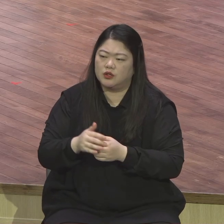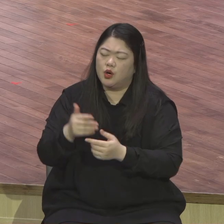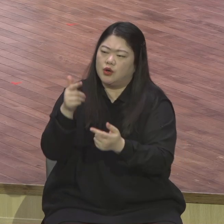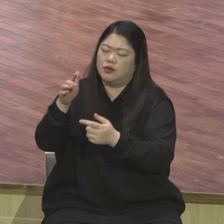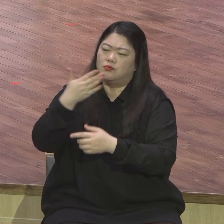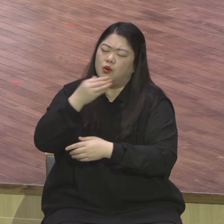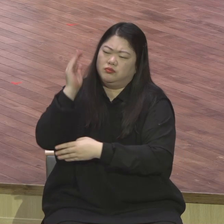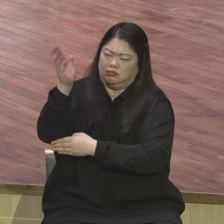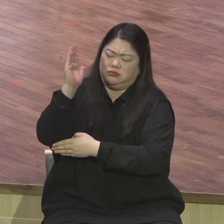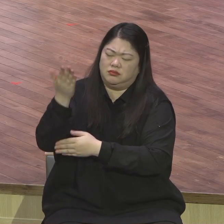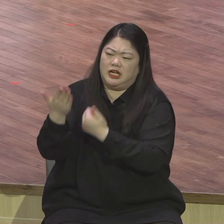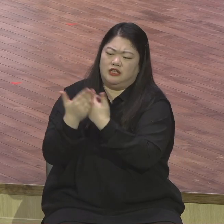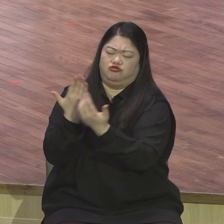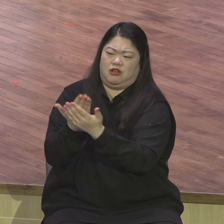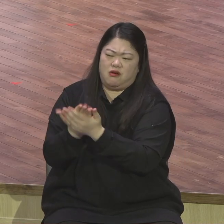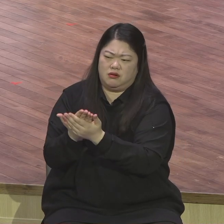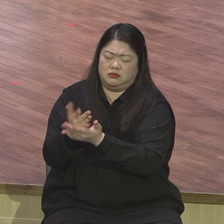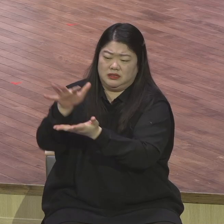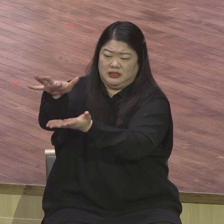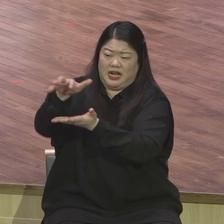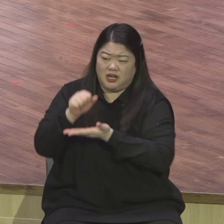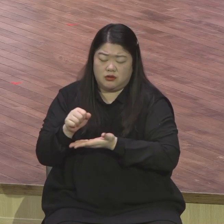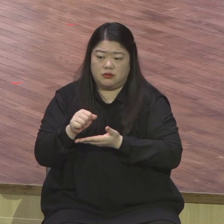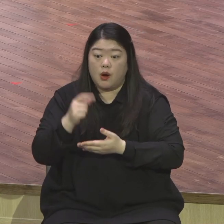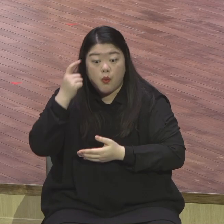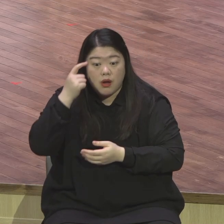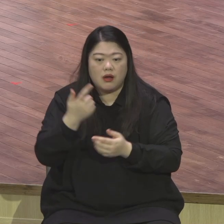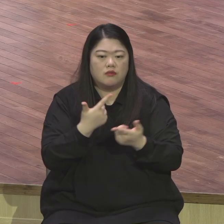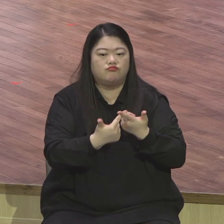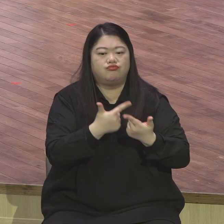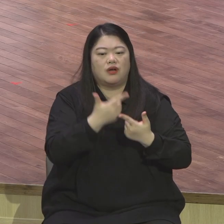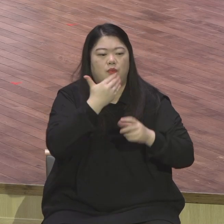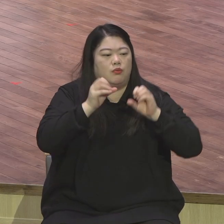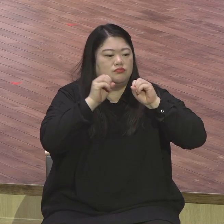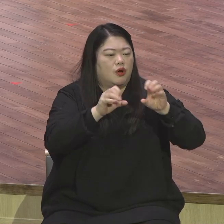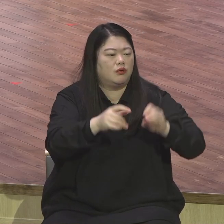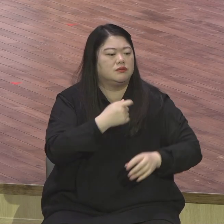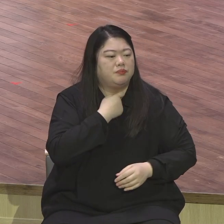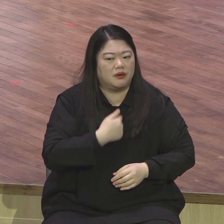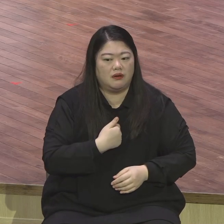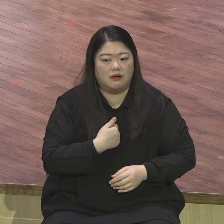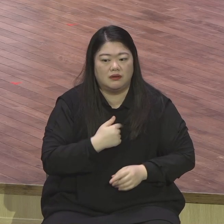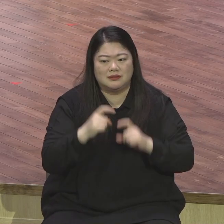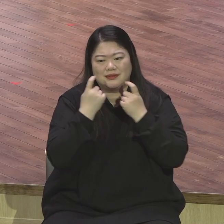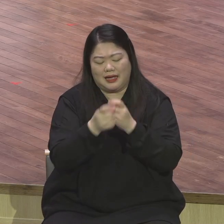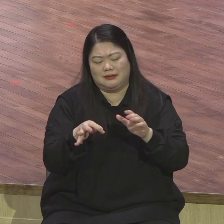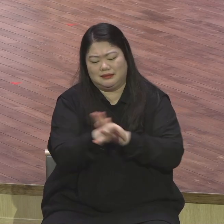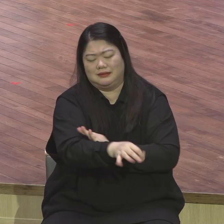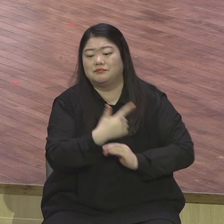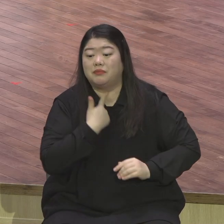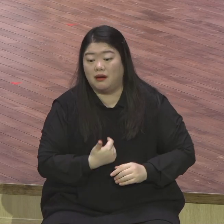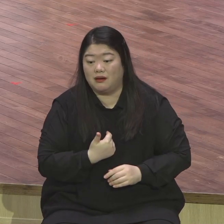부산 뒤져버리겠다 300만 이 정도 한 주문가 있냐 하나님 하시 뭘 못하겠냐